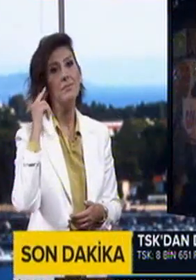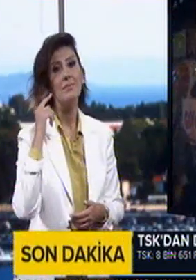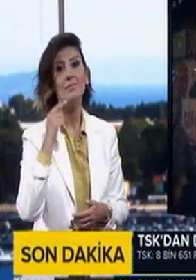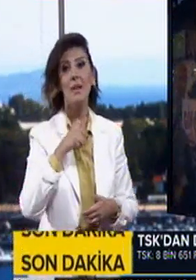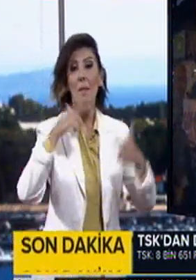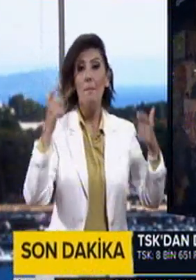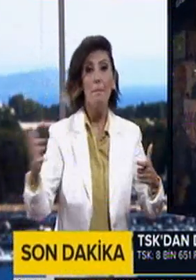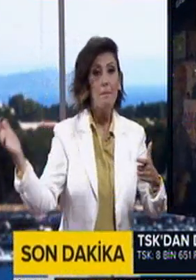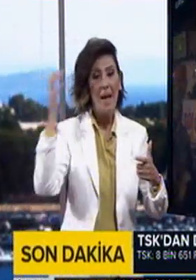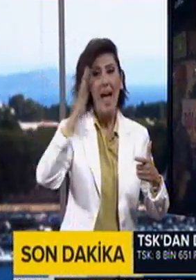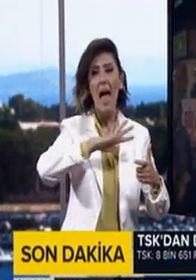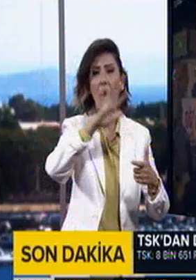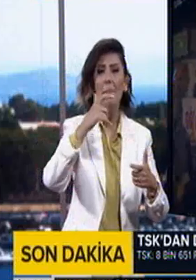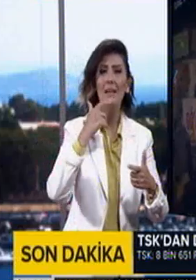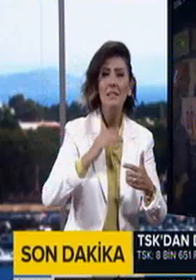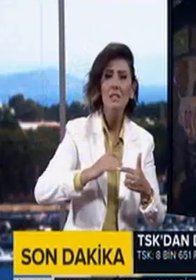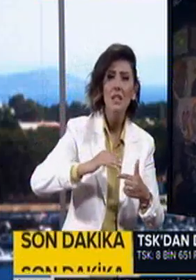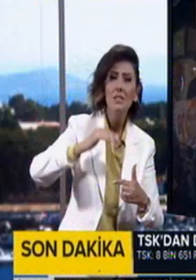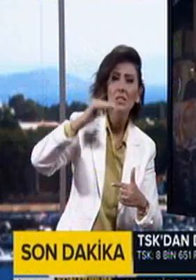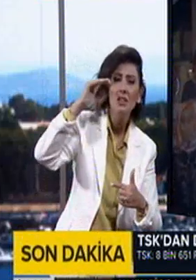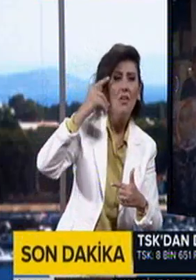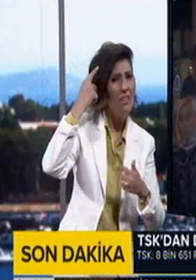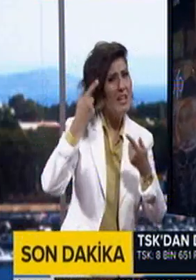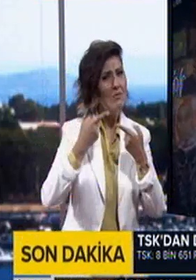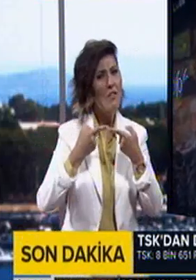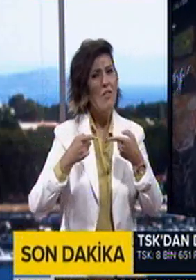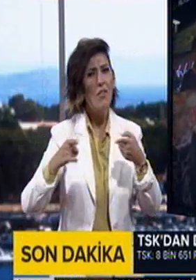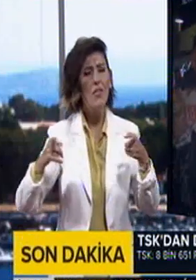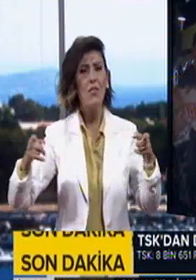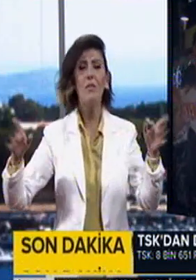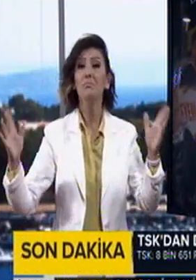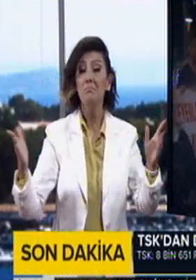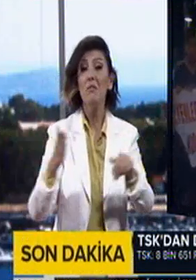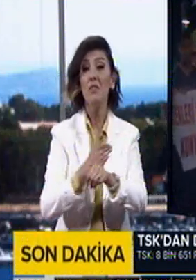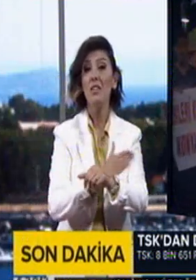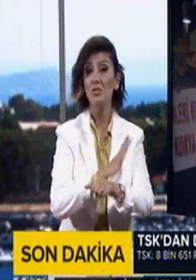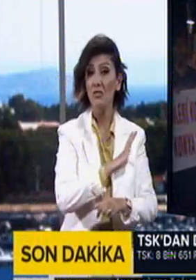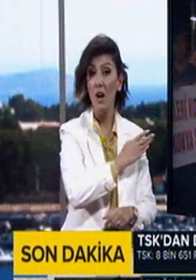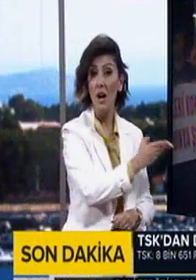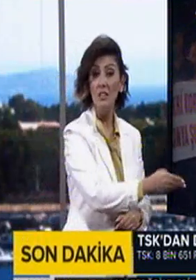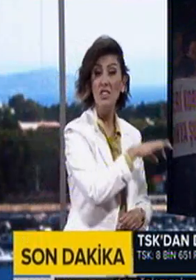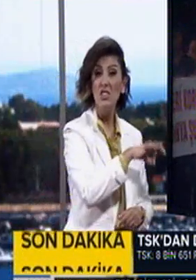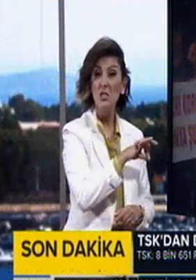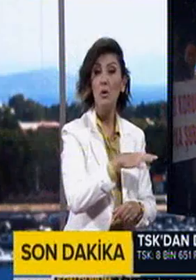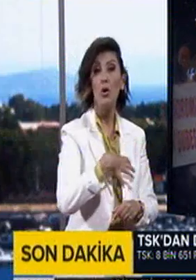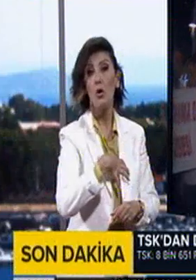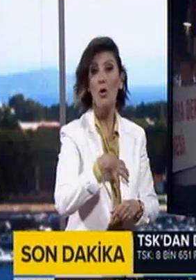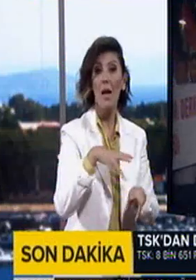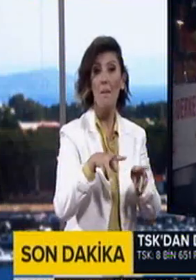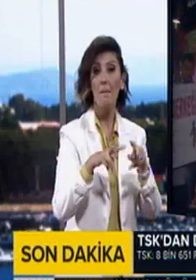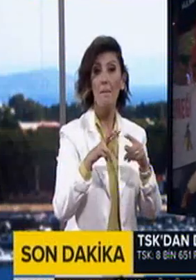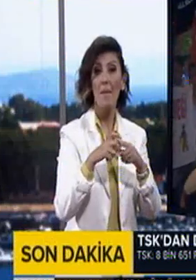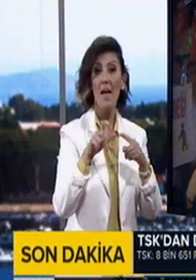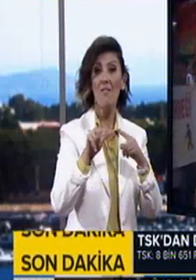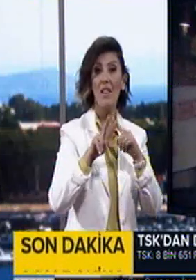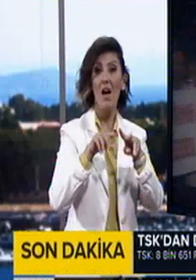Meydanda her kesimden, her yaştan, her görüşten vatandaşı görmek mümkün. Şu anda da Konya'daki Mevlana Meydanı'nda